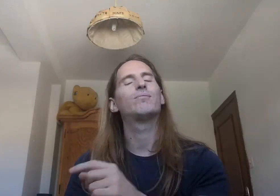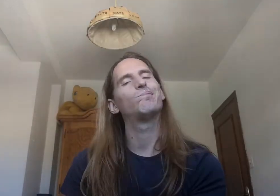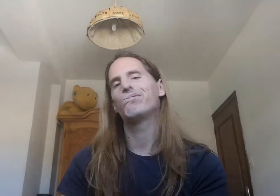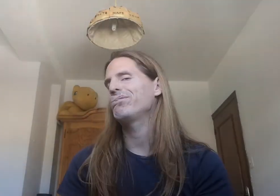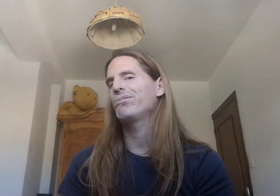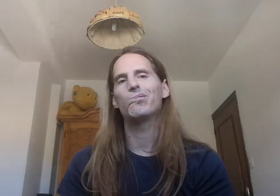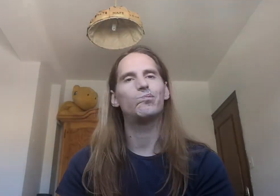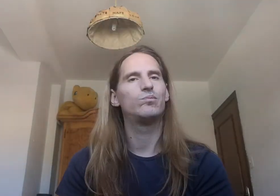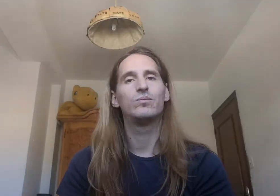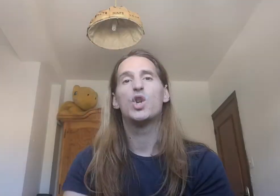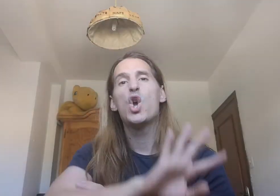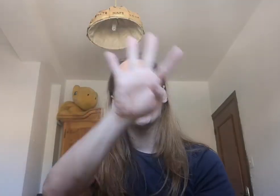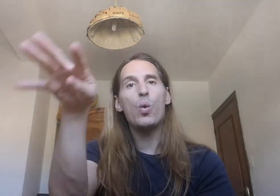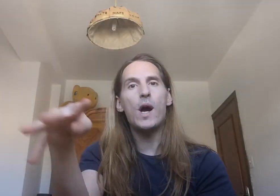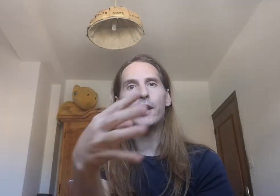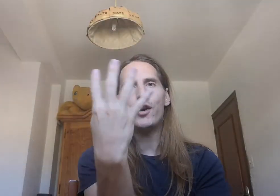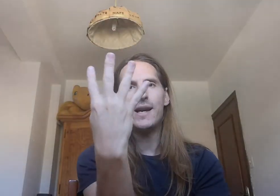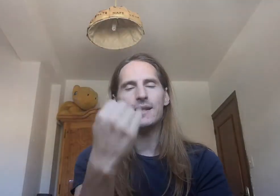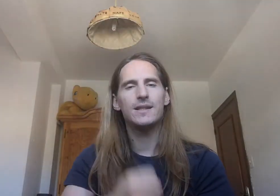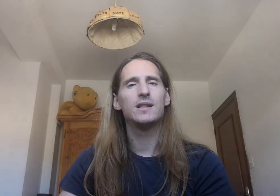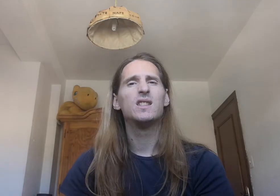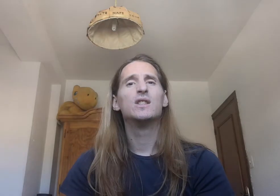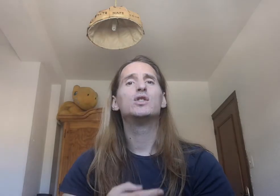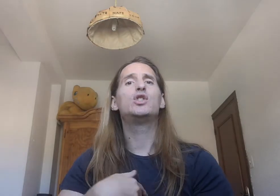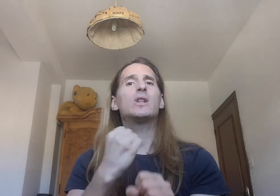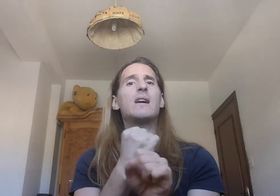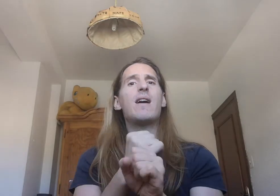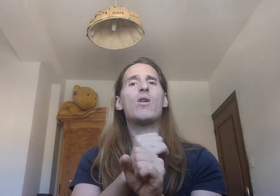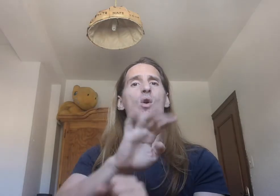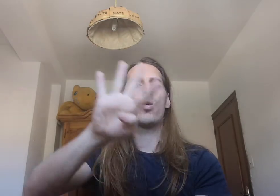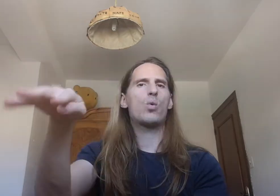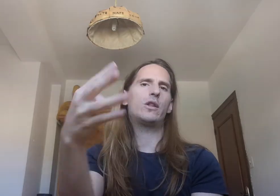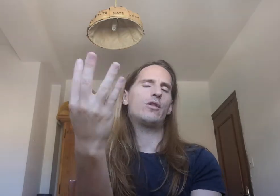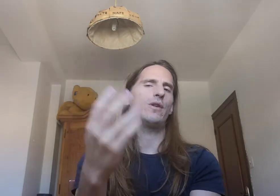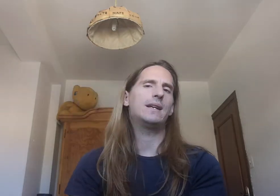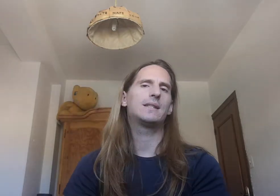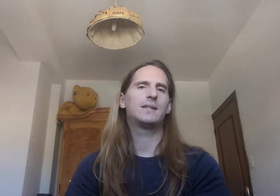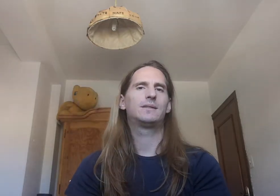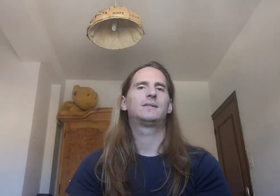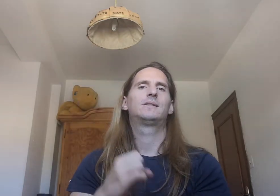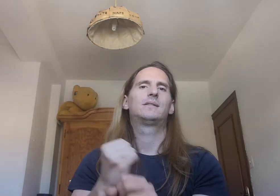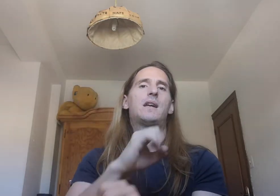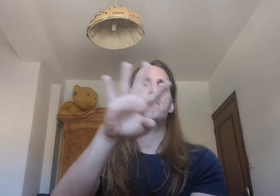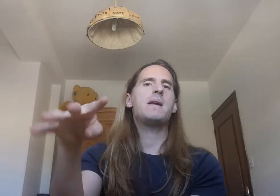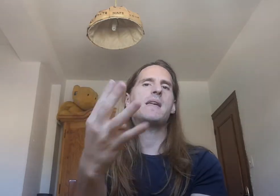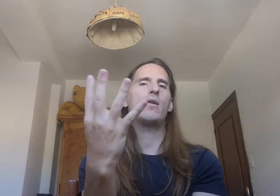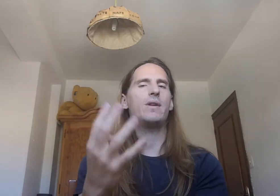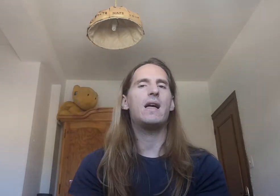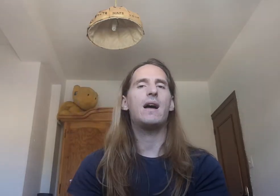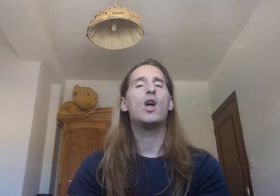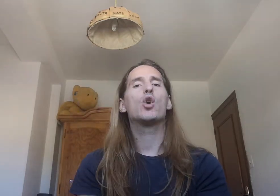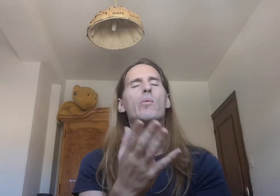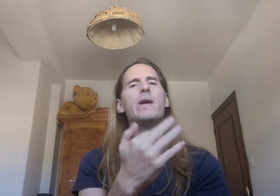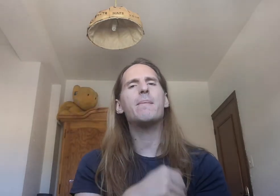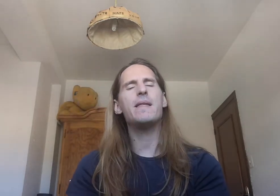cuatro horas yo trabajo cuatro horas media jornada como era media